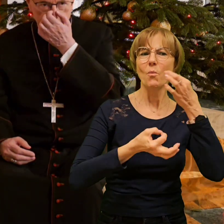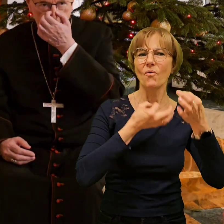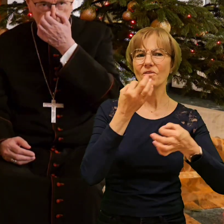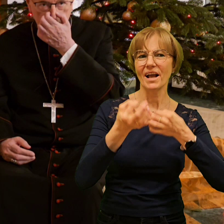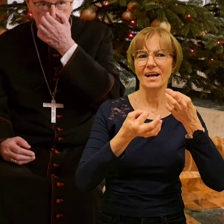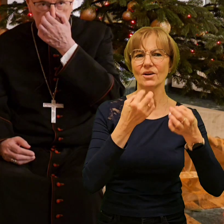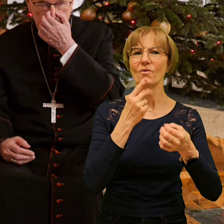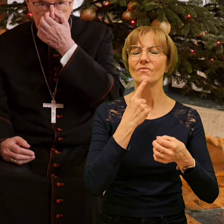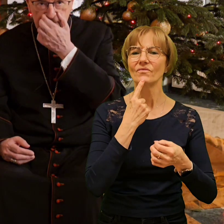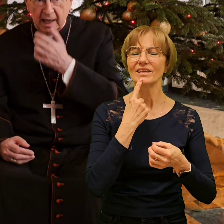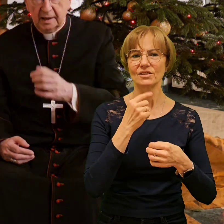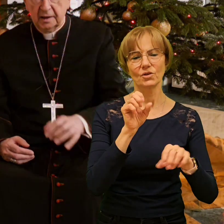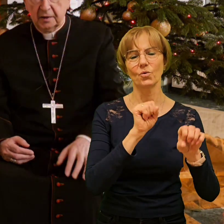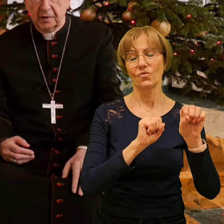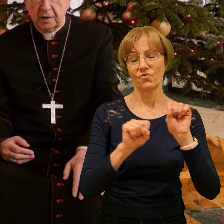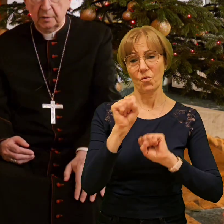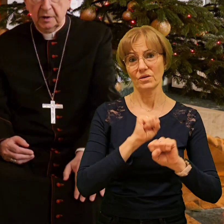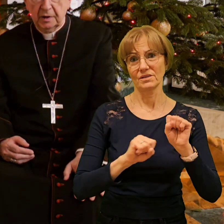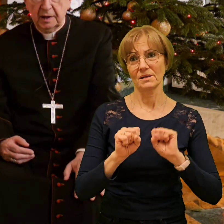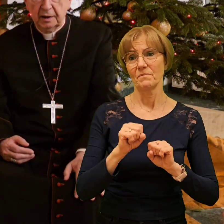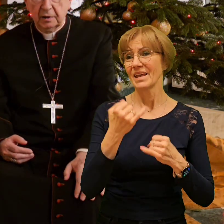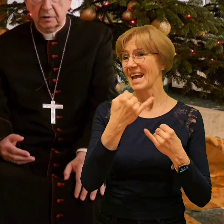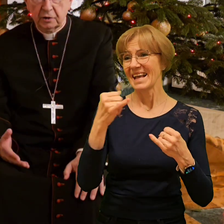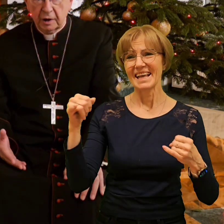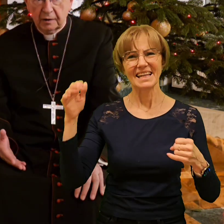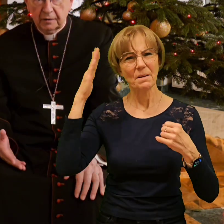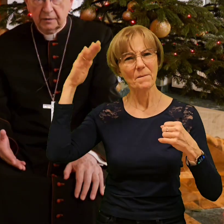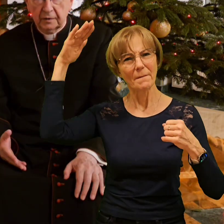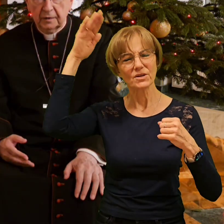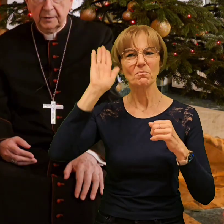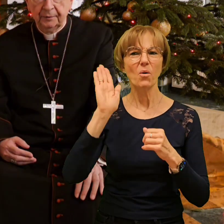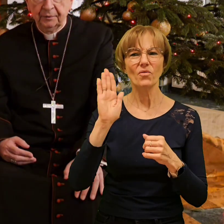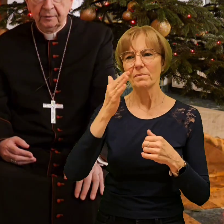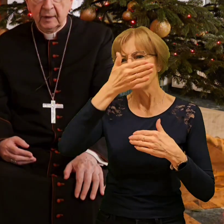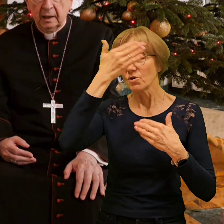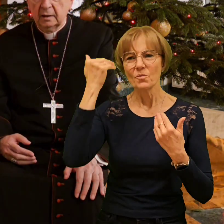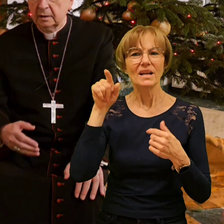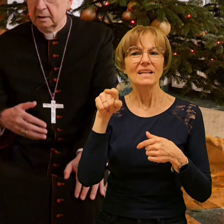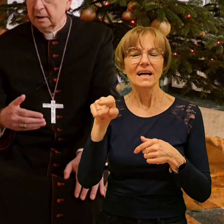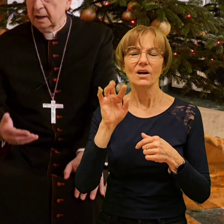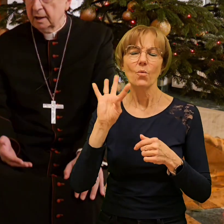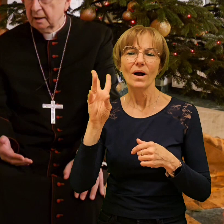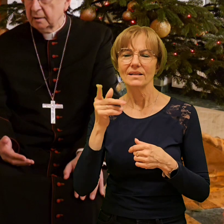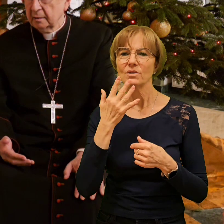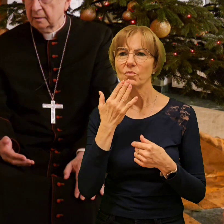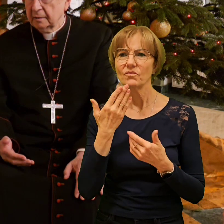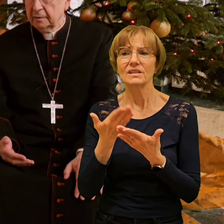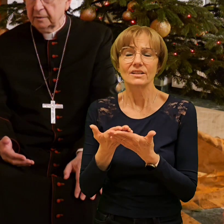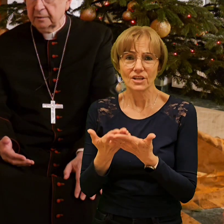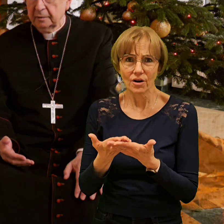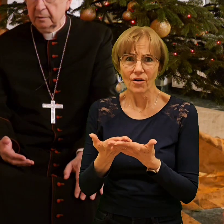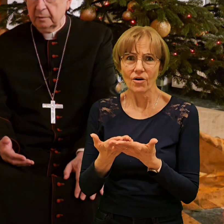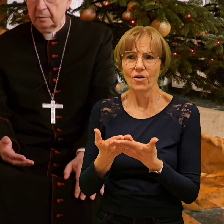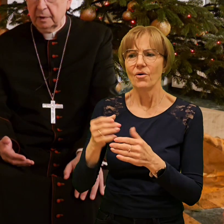nie byli w stanie tego zrobić. Dlatego, że jeden był